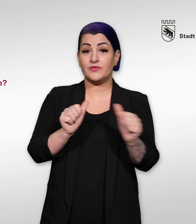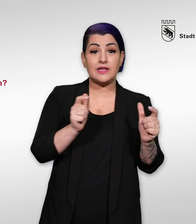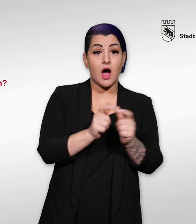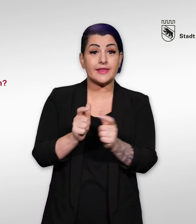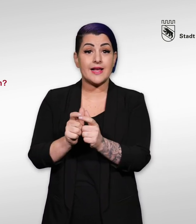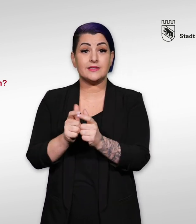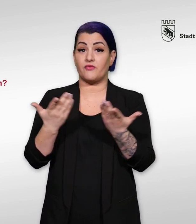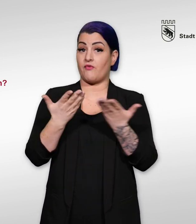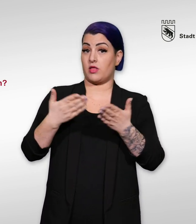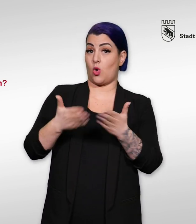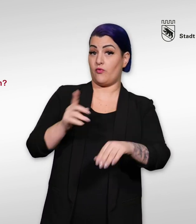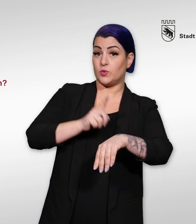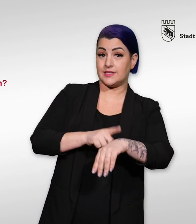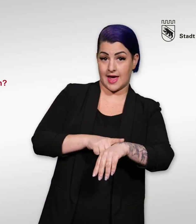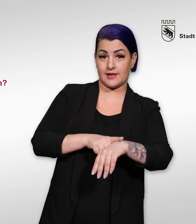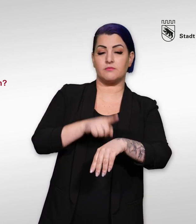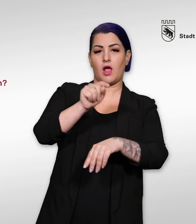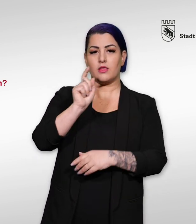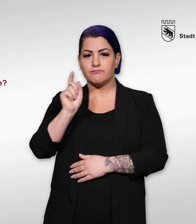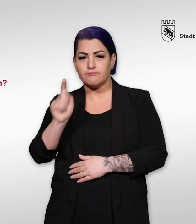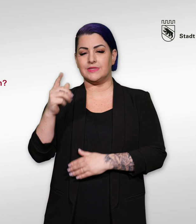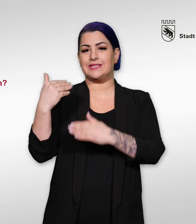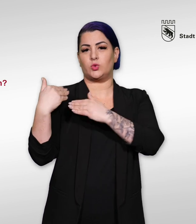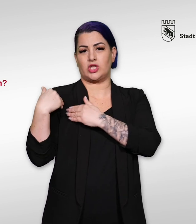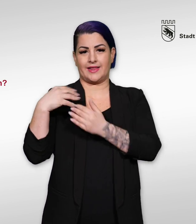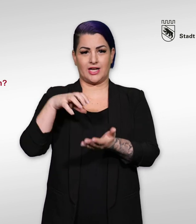Öffnungszeiten in der Box Zuständige Stelle neben oder unter diesem Video.